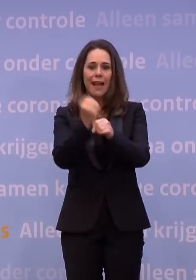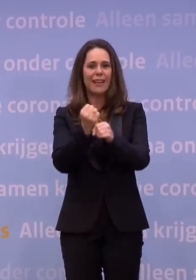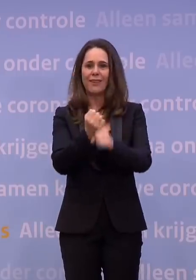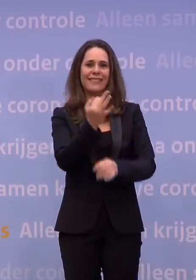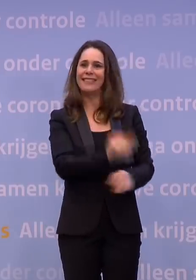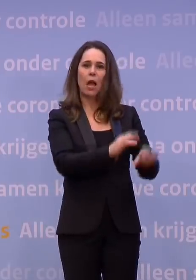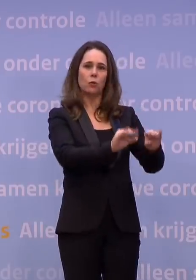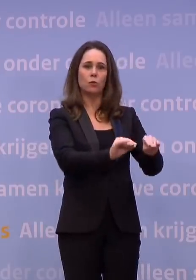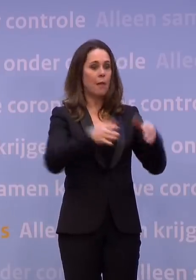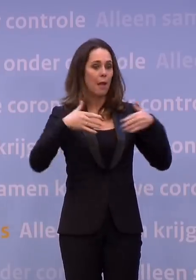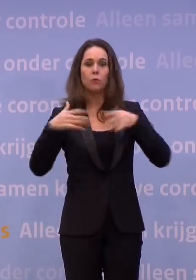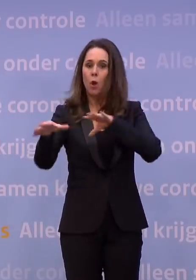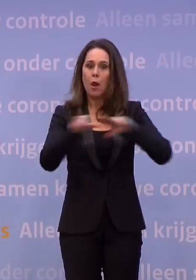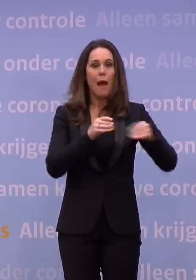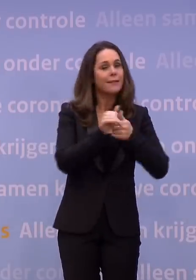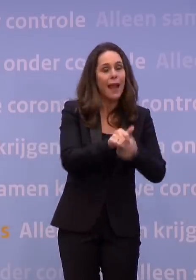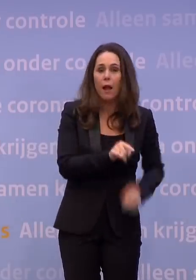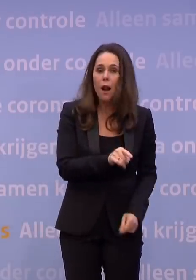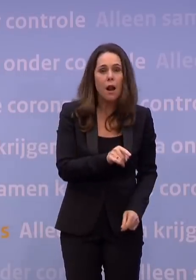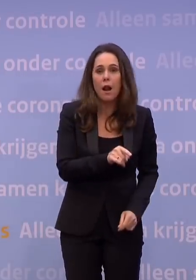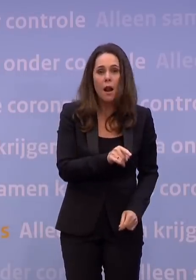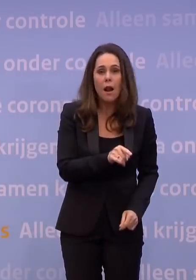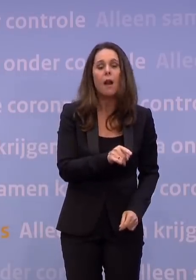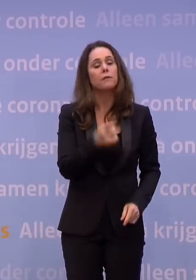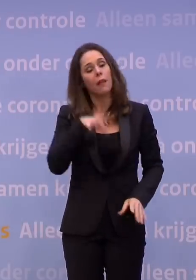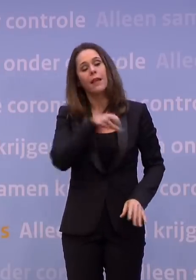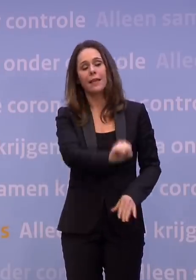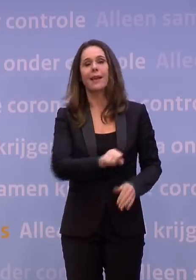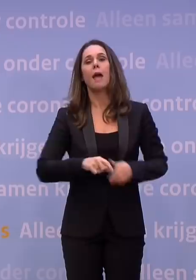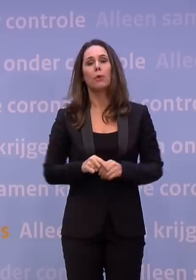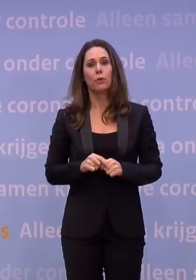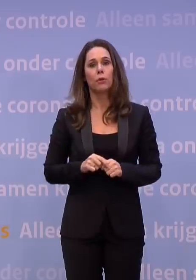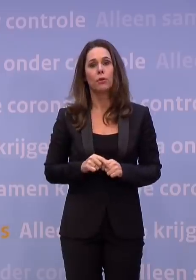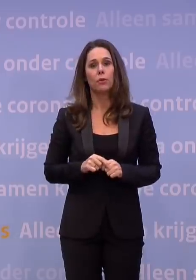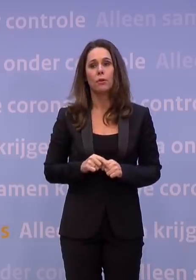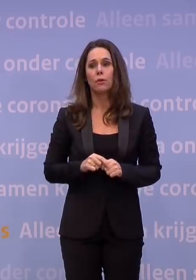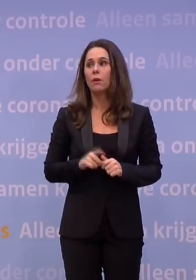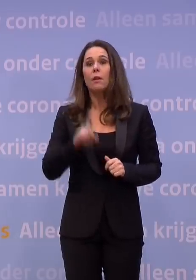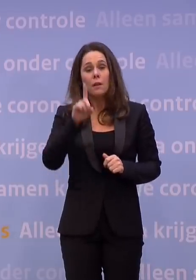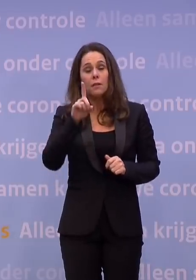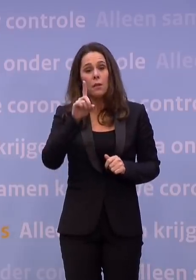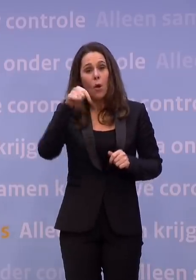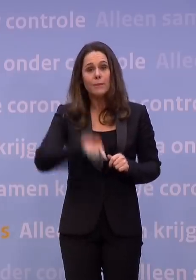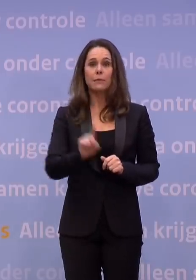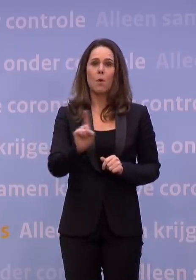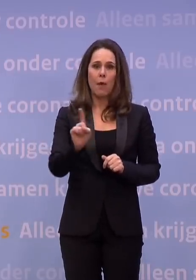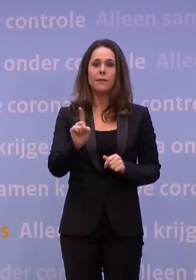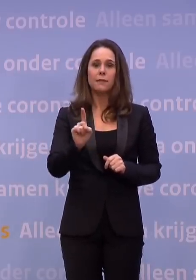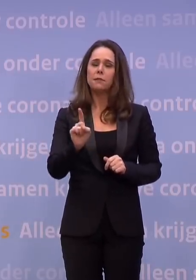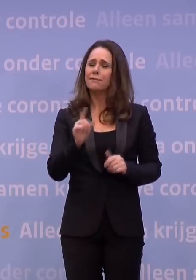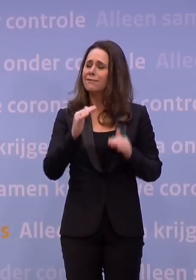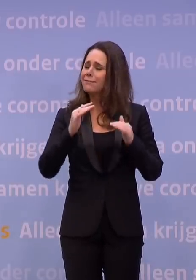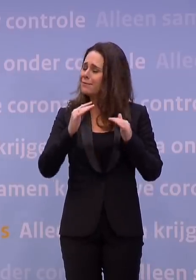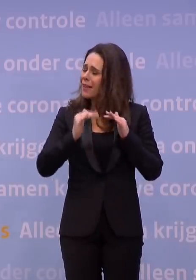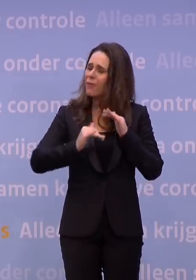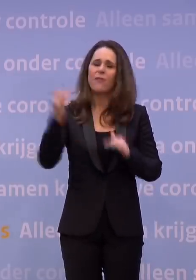gedaan, de coronamaatregelen niet worden nageleefd om in dat soort gevallen in te grijpen. Ja, maar u zegt... Overigens is het op dit moment zo dat het overgrote deel van de